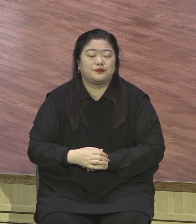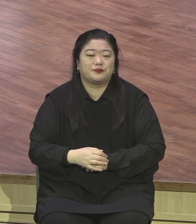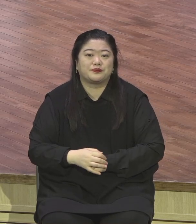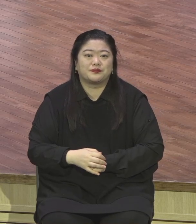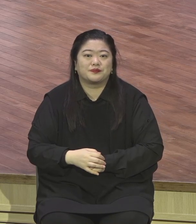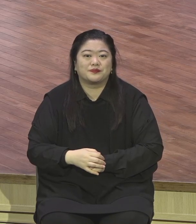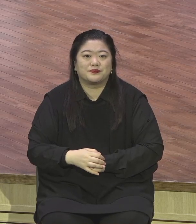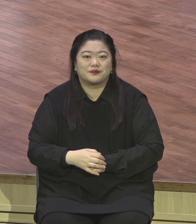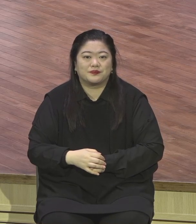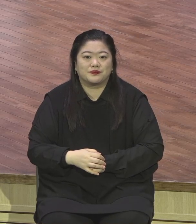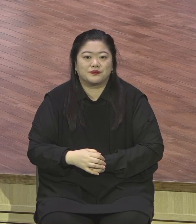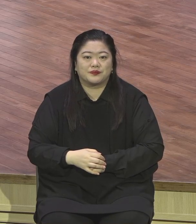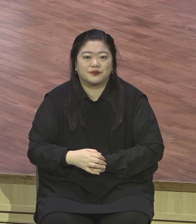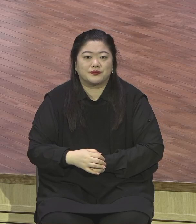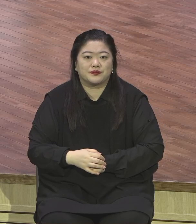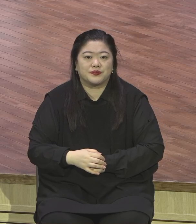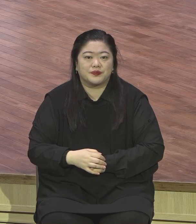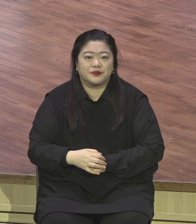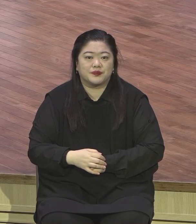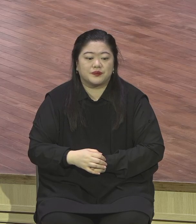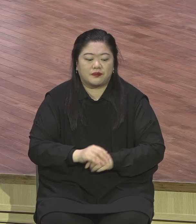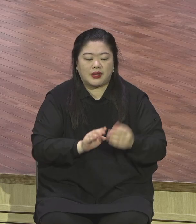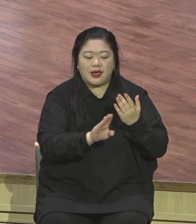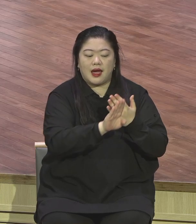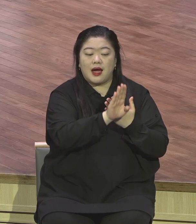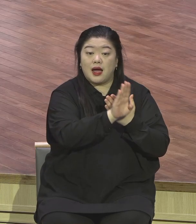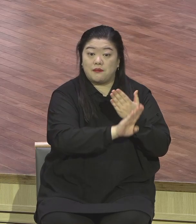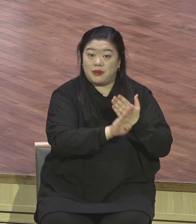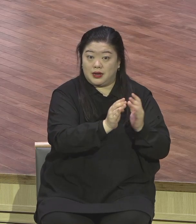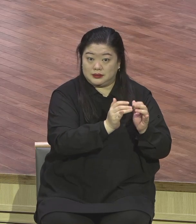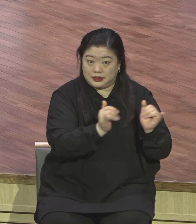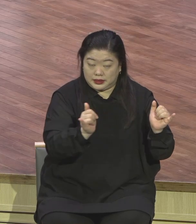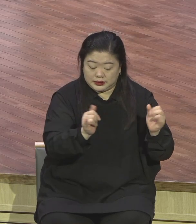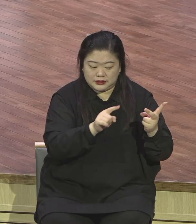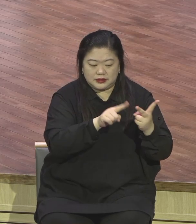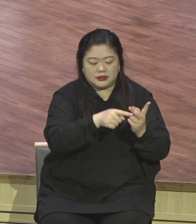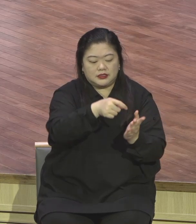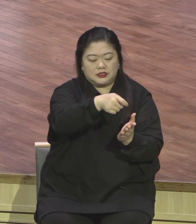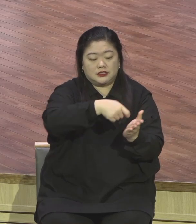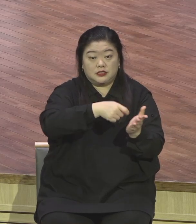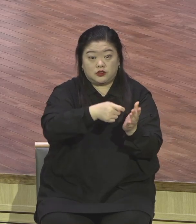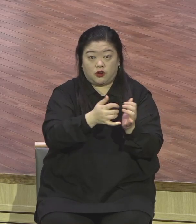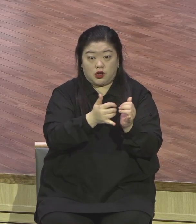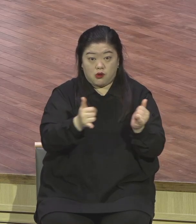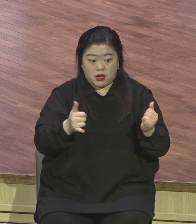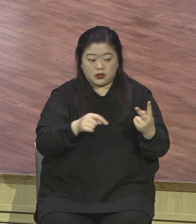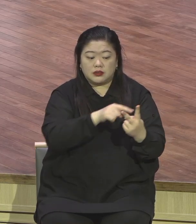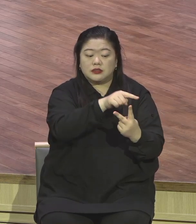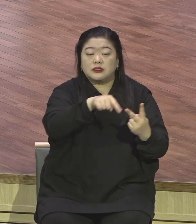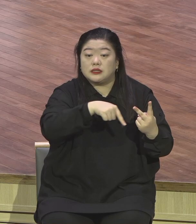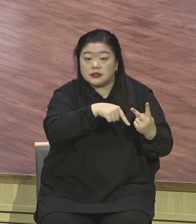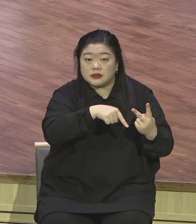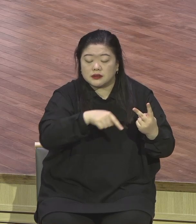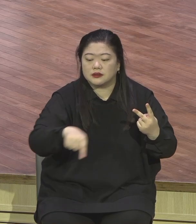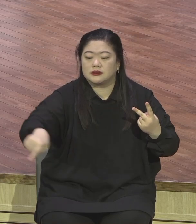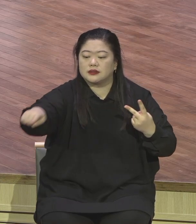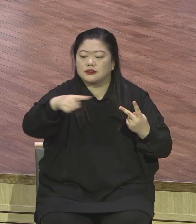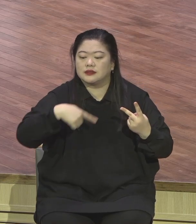바르셀들과 서의관들이 당시 이스라엘 사람들 이스라엘 사람들에게 요구한 무거운 율법적